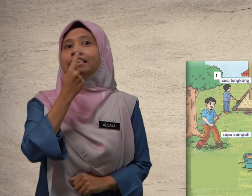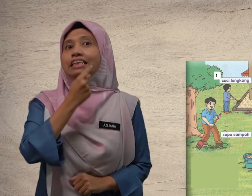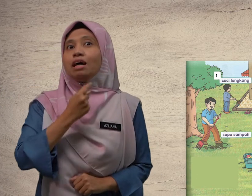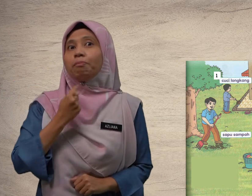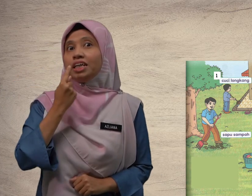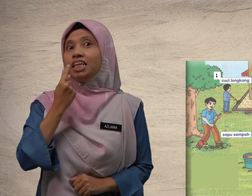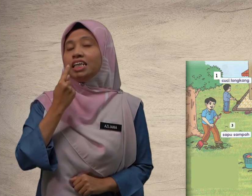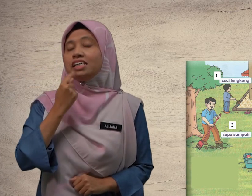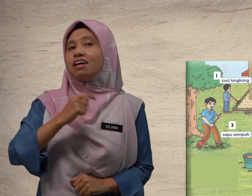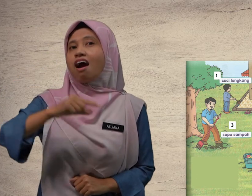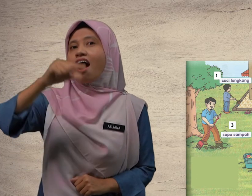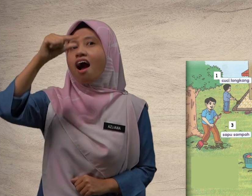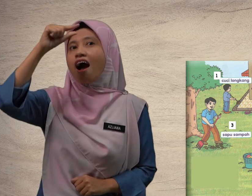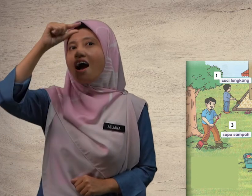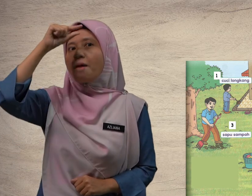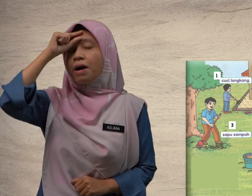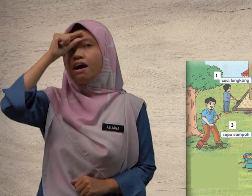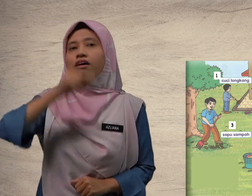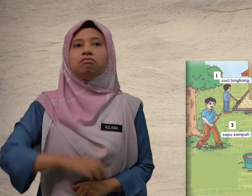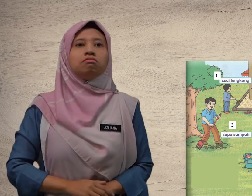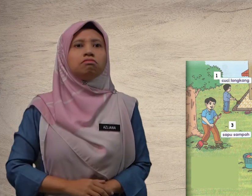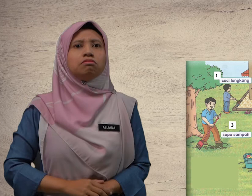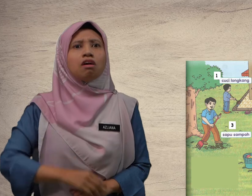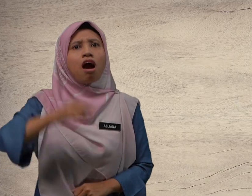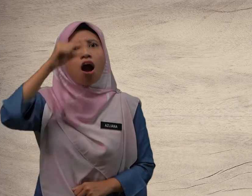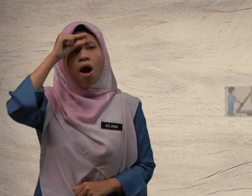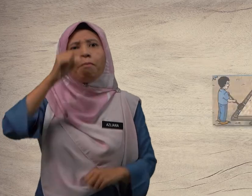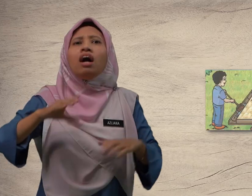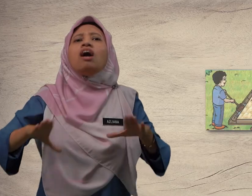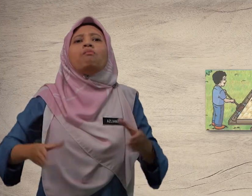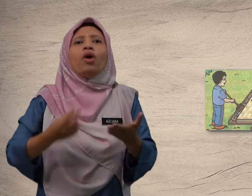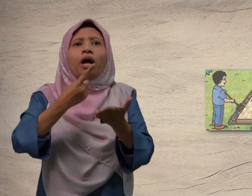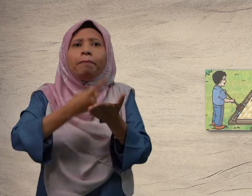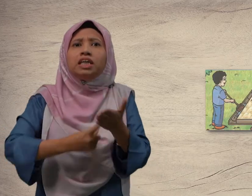Siapa? Abang. Abang buat apa?